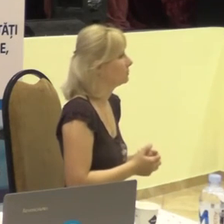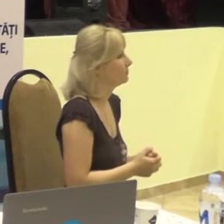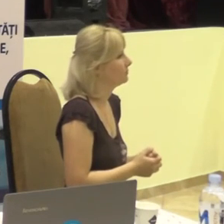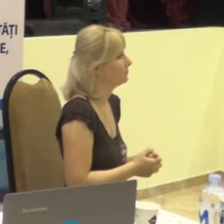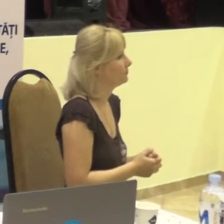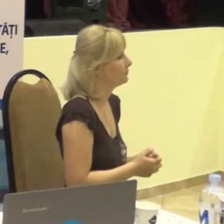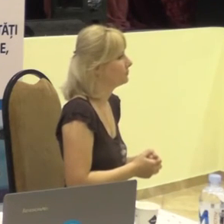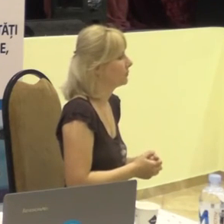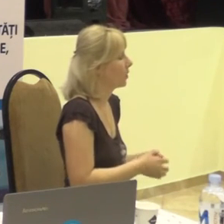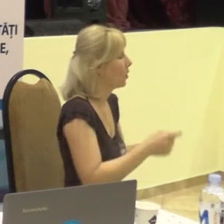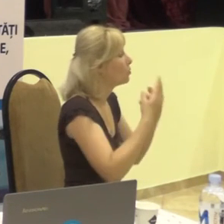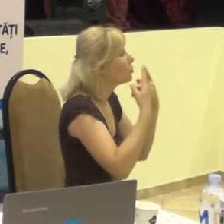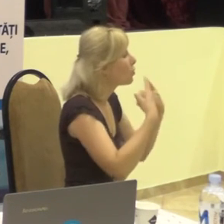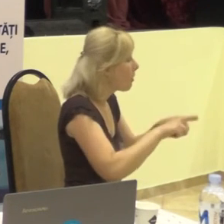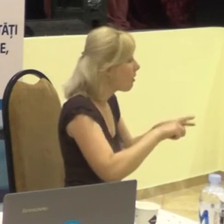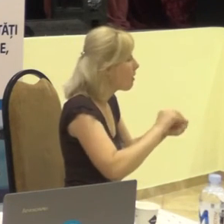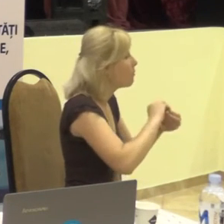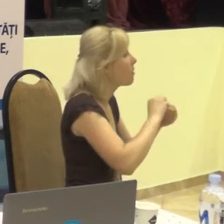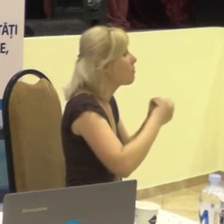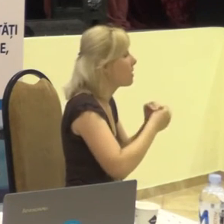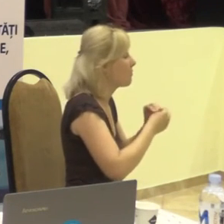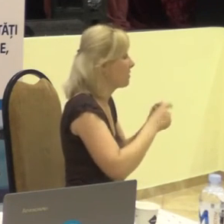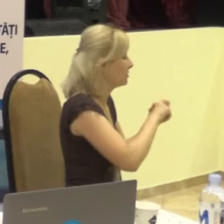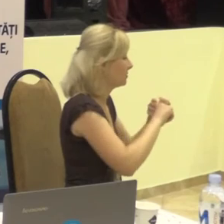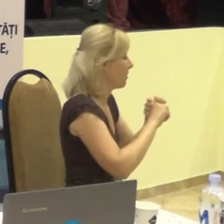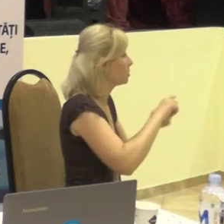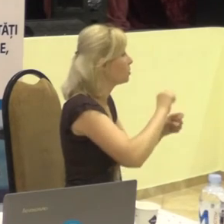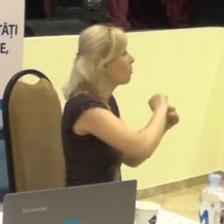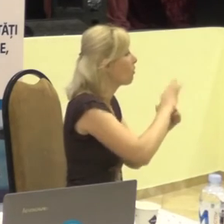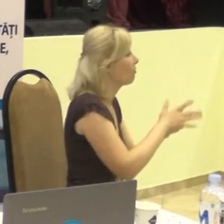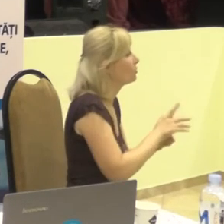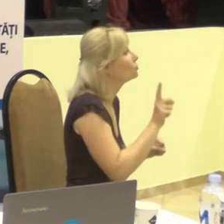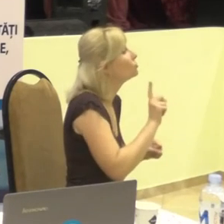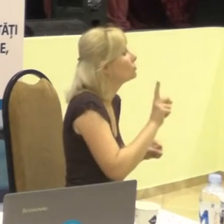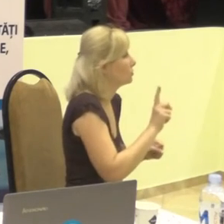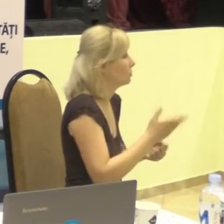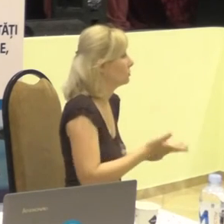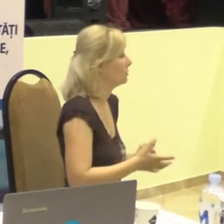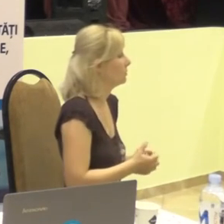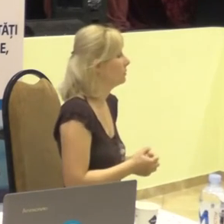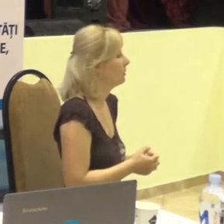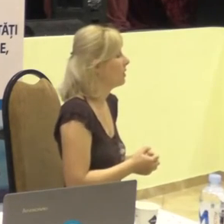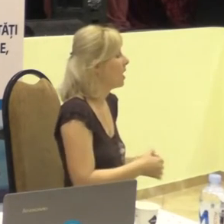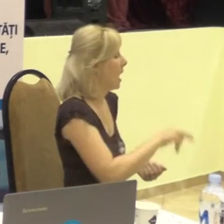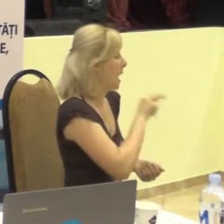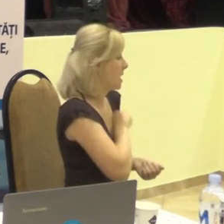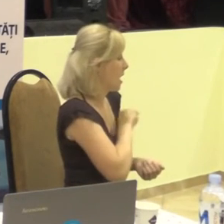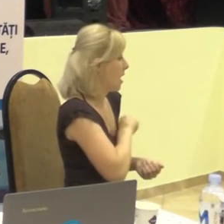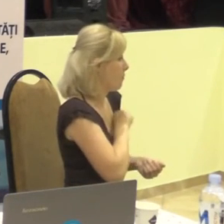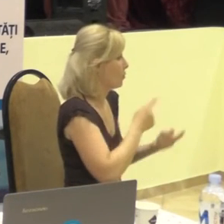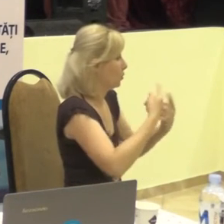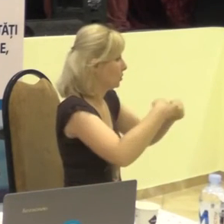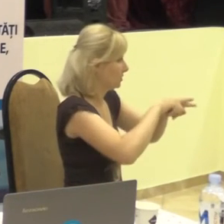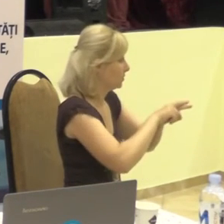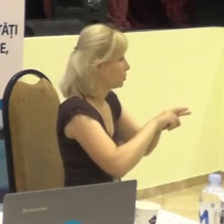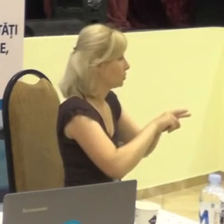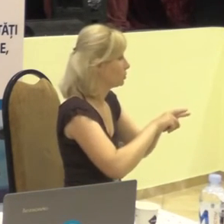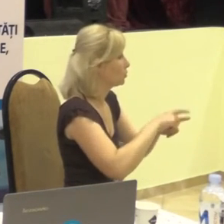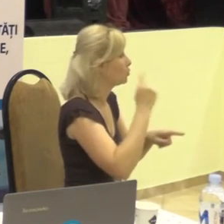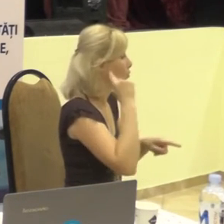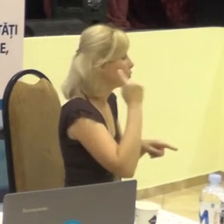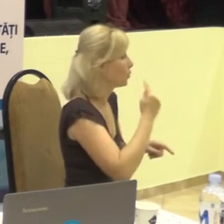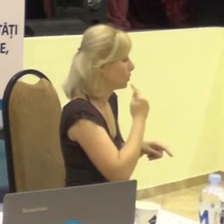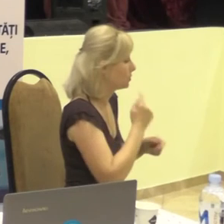O altă problemă cu COVID-ul legată este că angajații asociației surților au fost